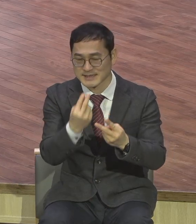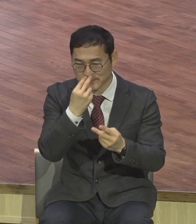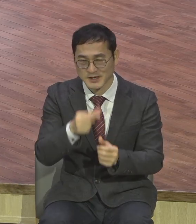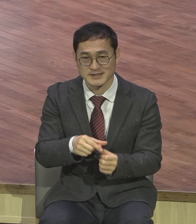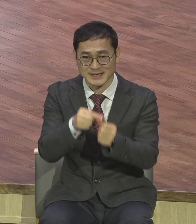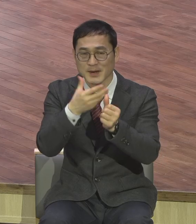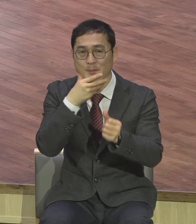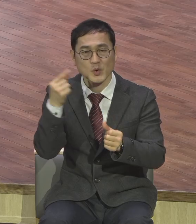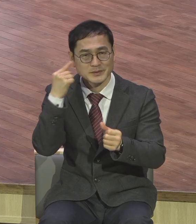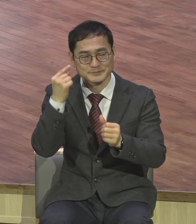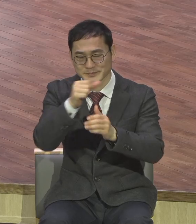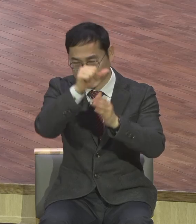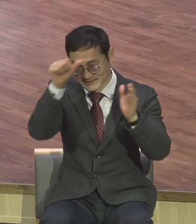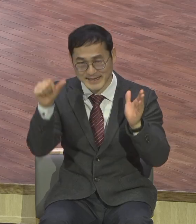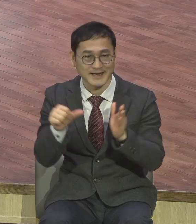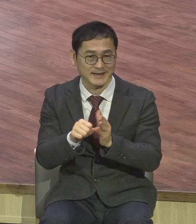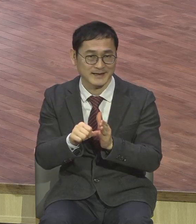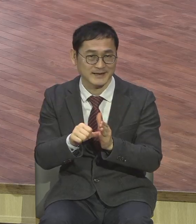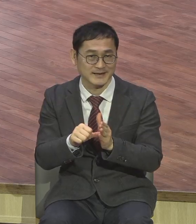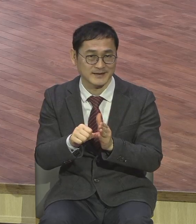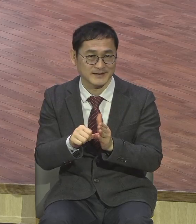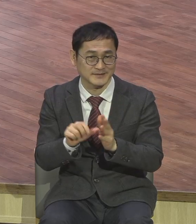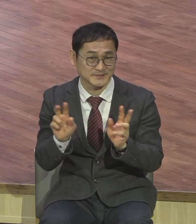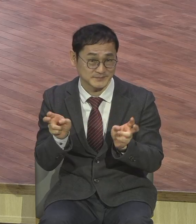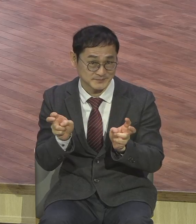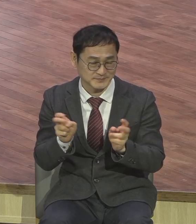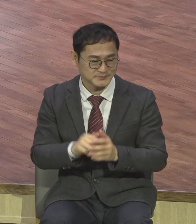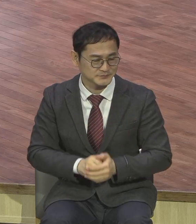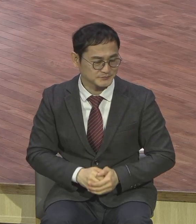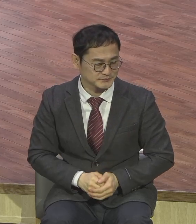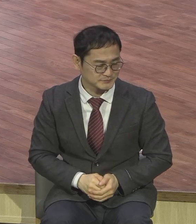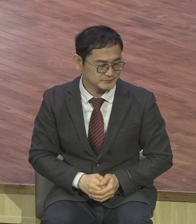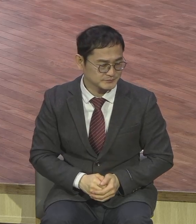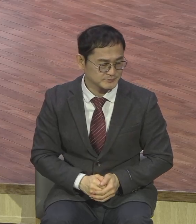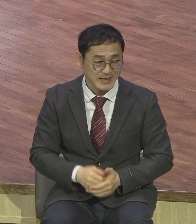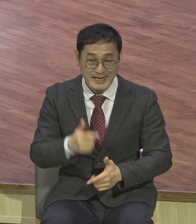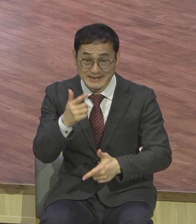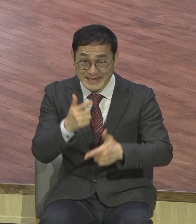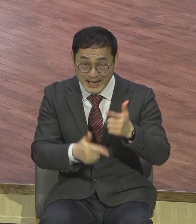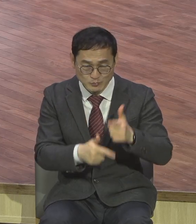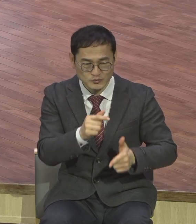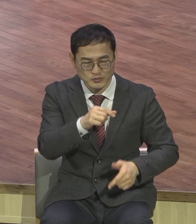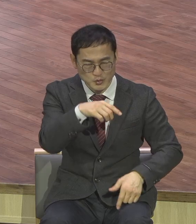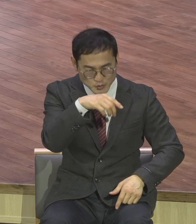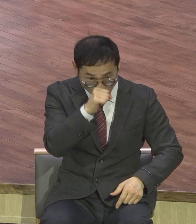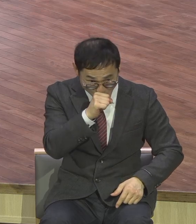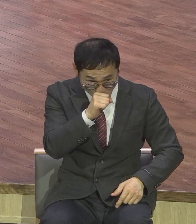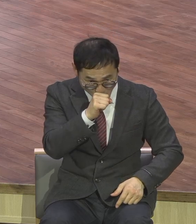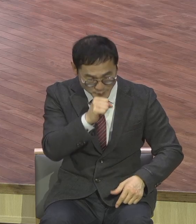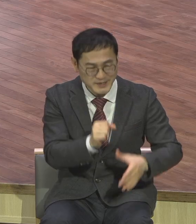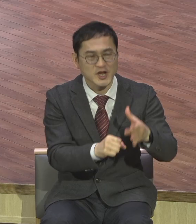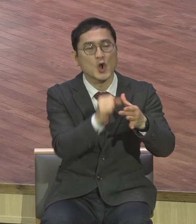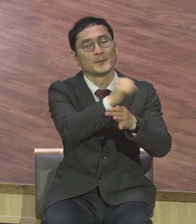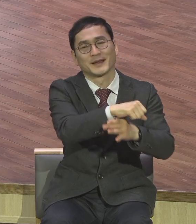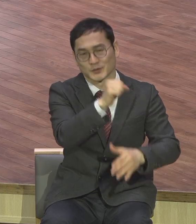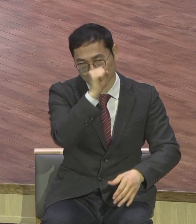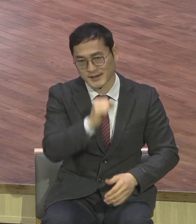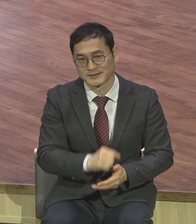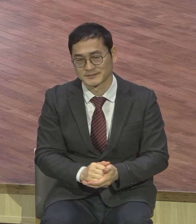33절입니다 나무도 좋고 열매도 좋다 하든지 나무도 좋지 않고